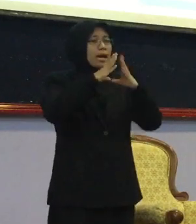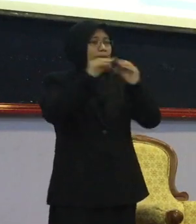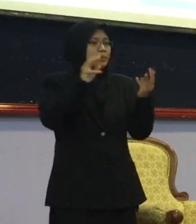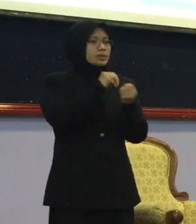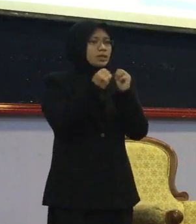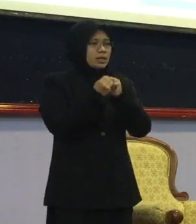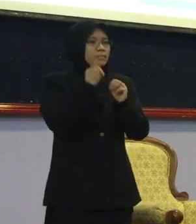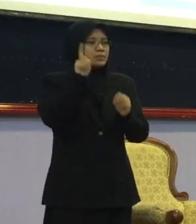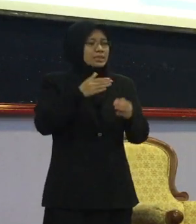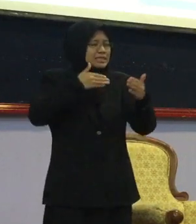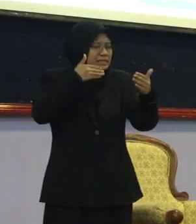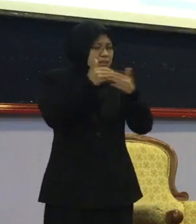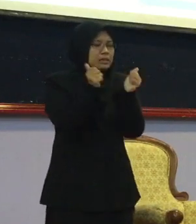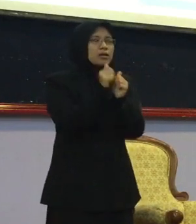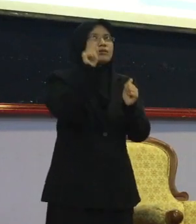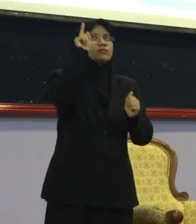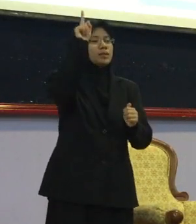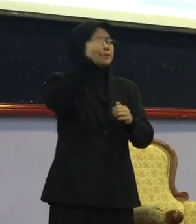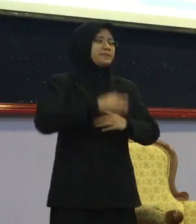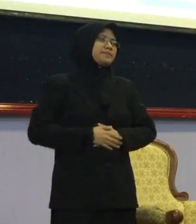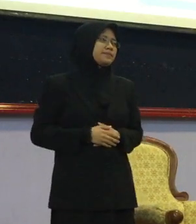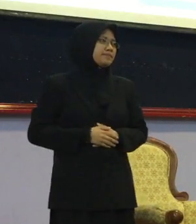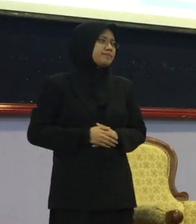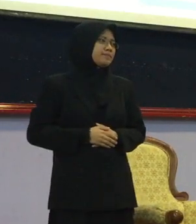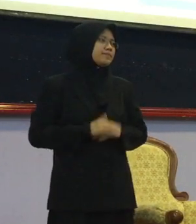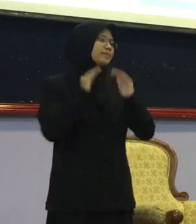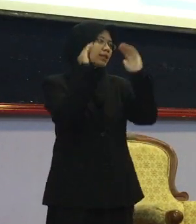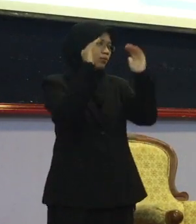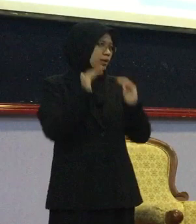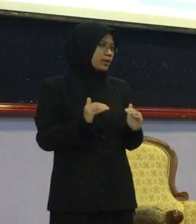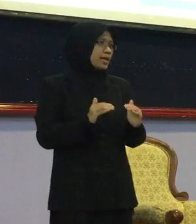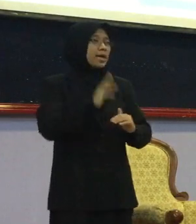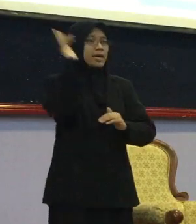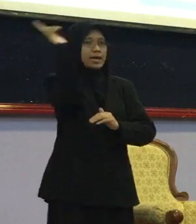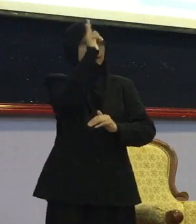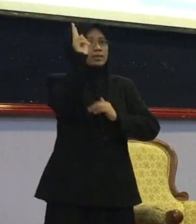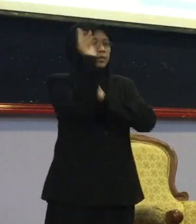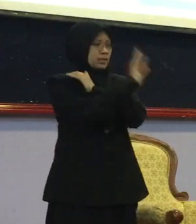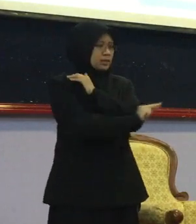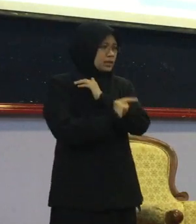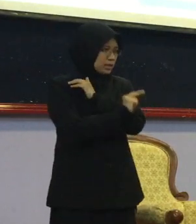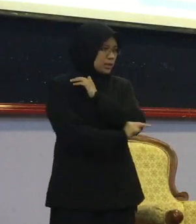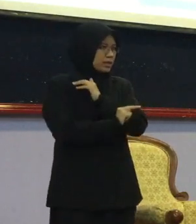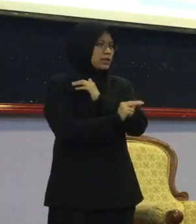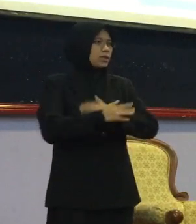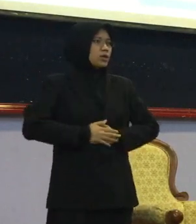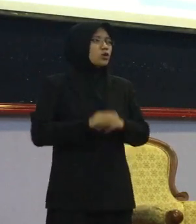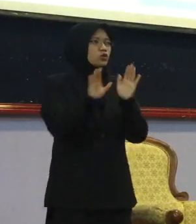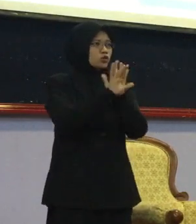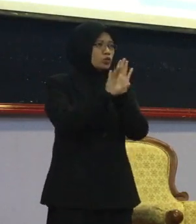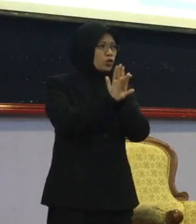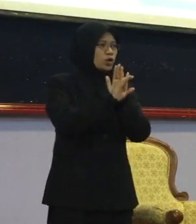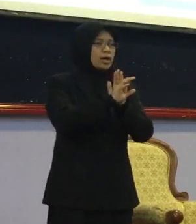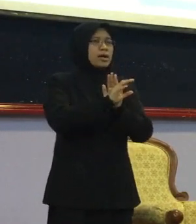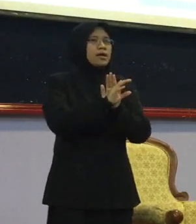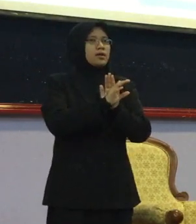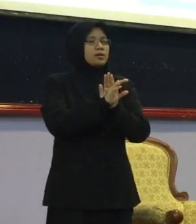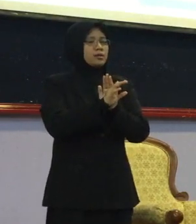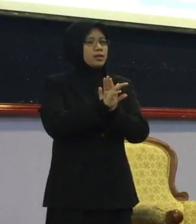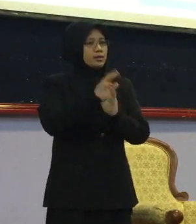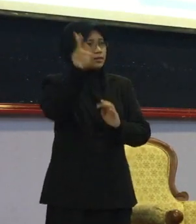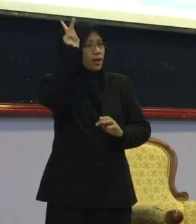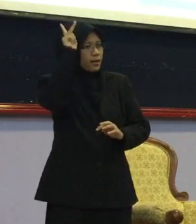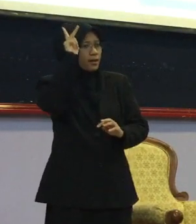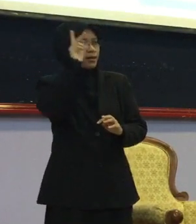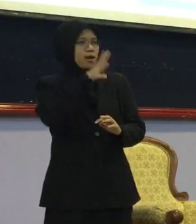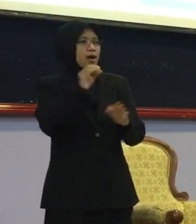kepada Allah SWT Kemudian Kerajaan negeri juga Kerajaan negeri Seperti Kerajaan negeri Kelantan Telah